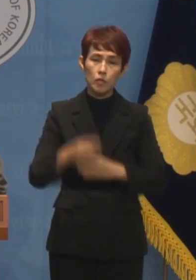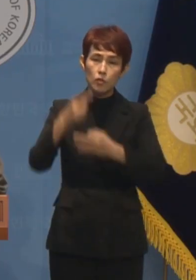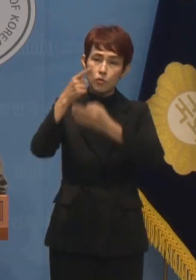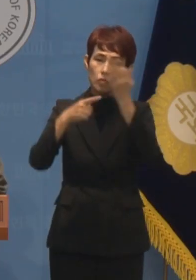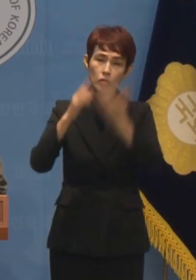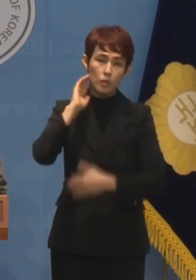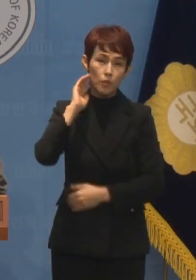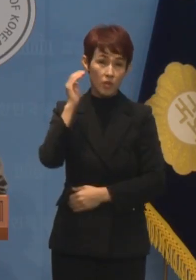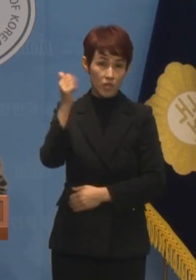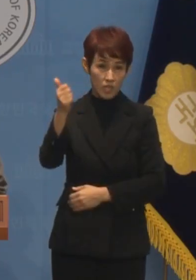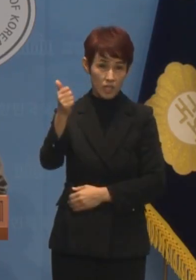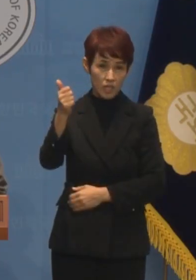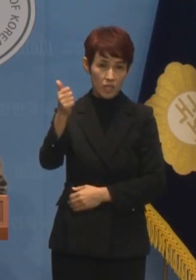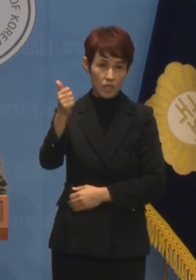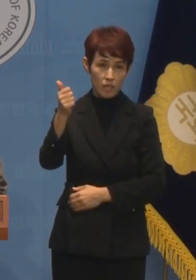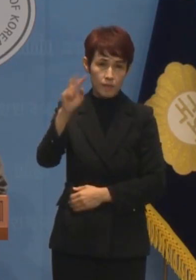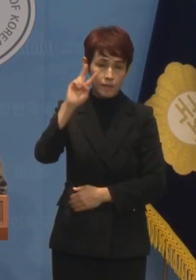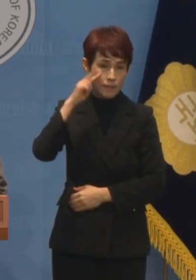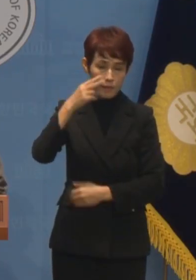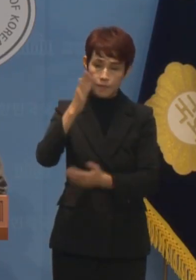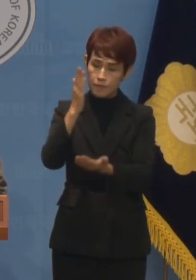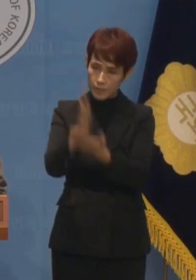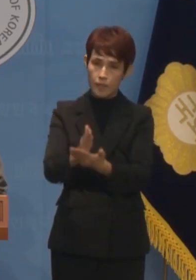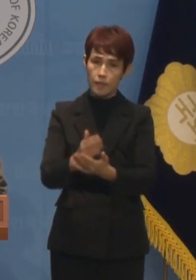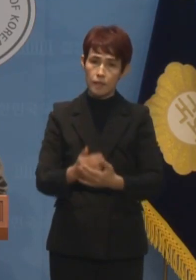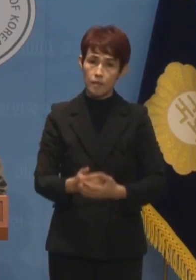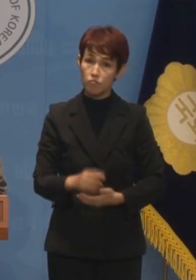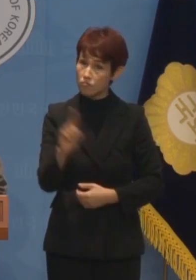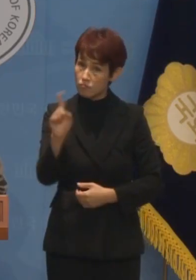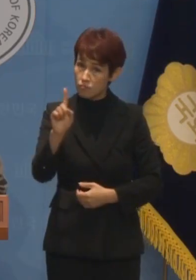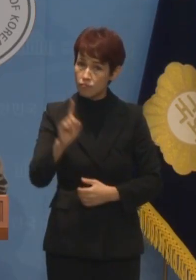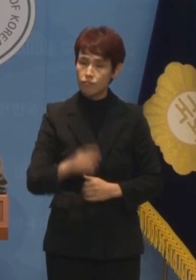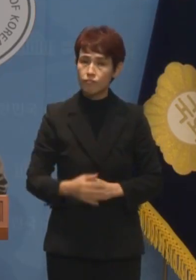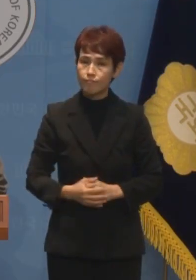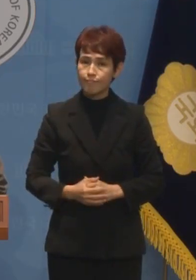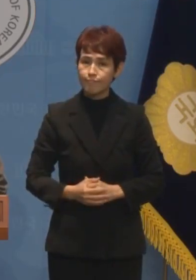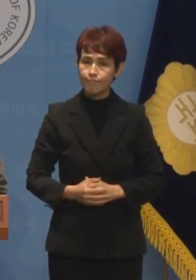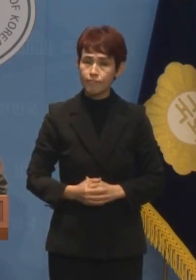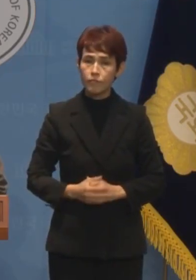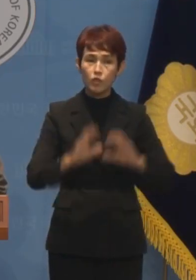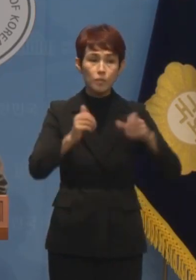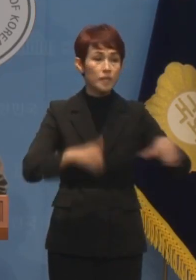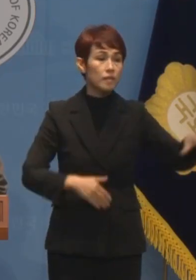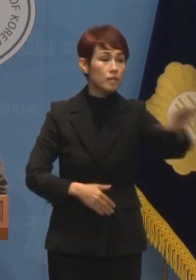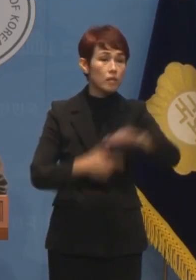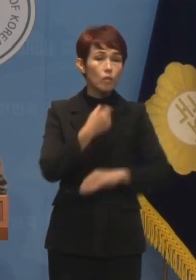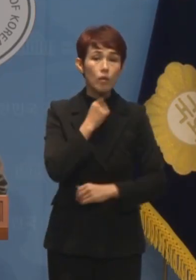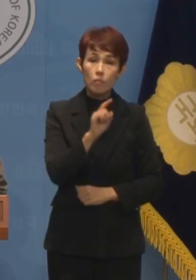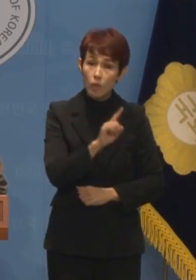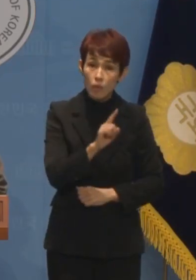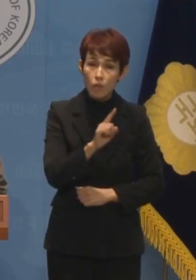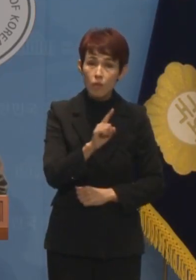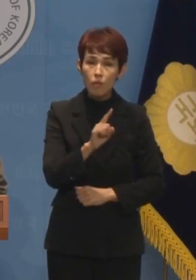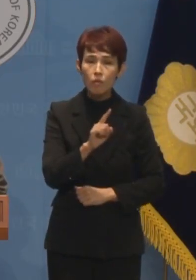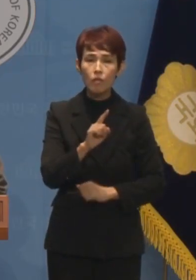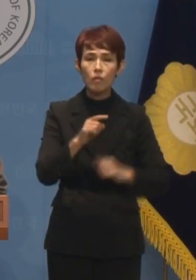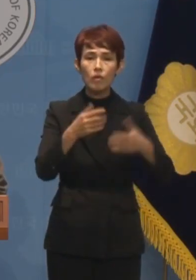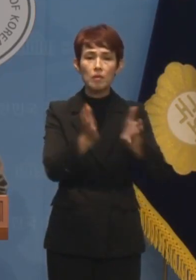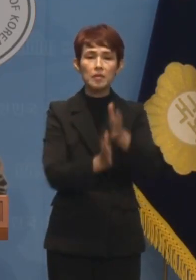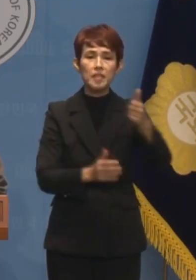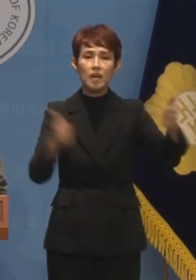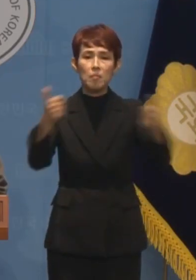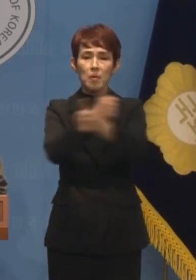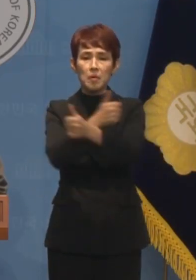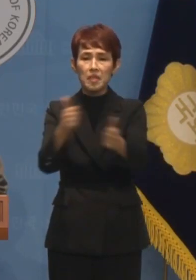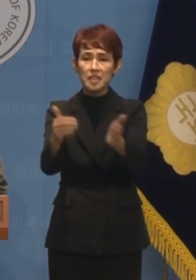대통령이 착각하지 말아야 할 것이 있습니다. 국민이 원하는 것은 단순한 인물교체가